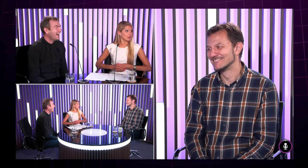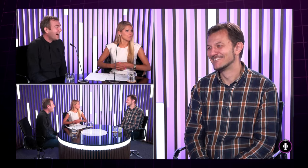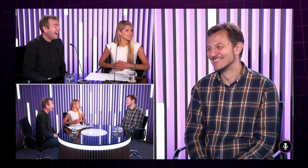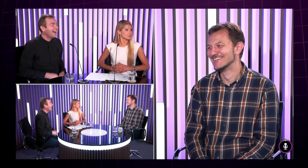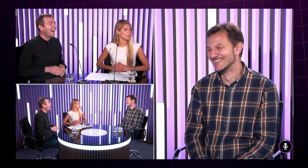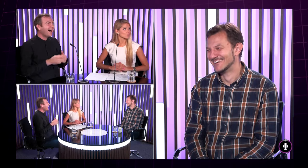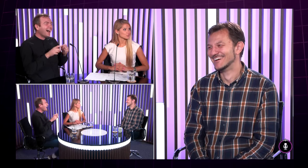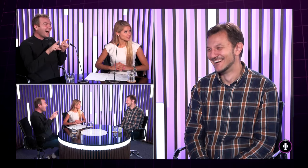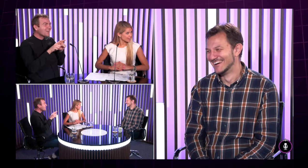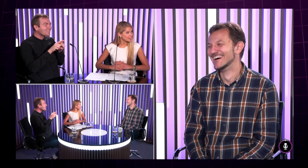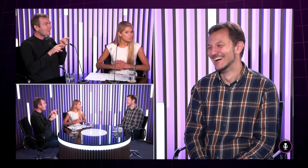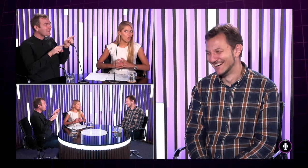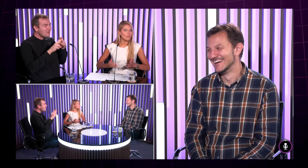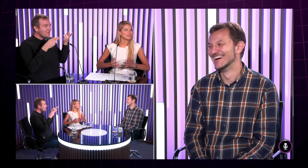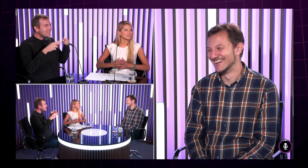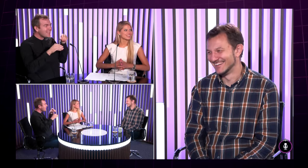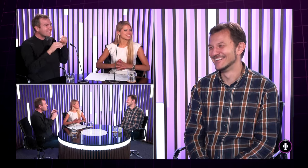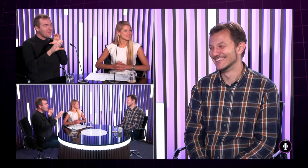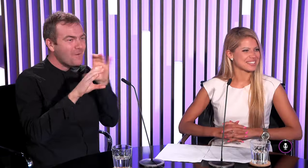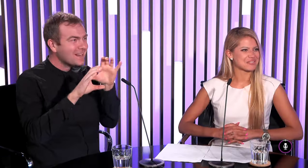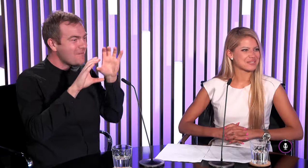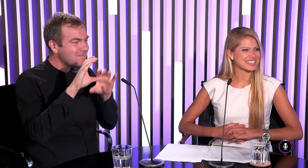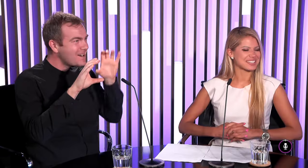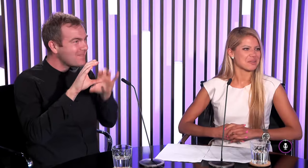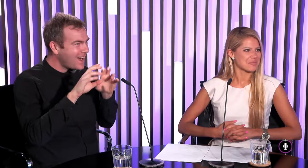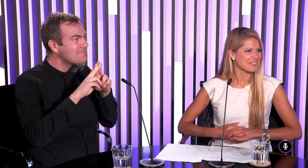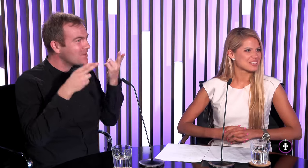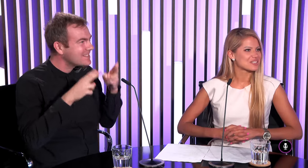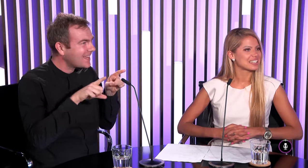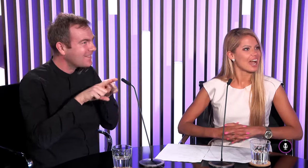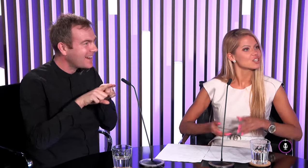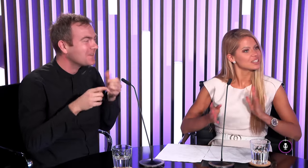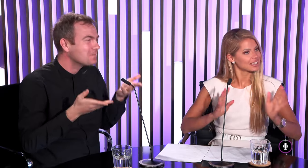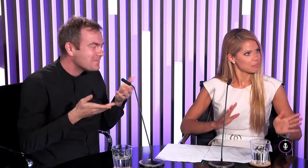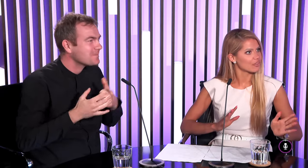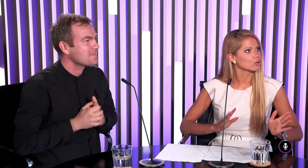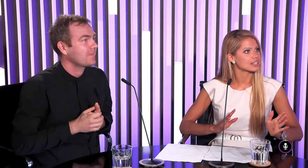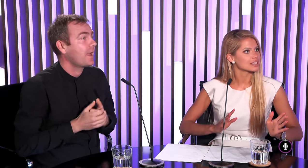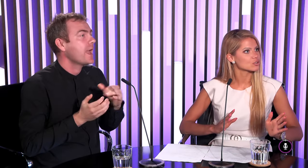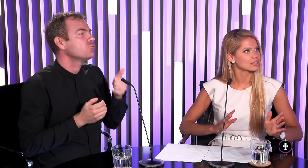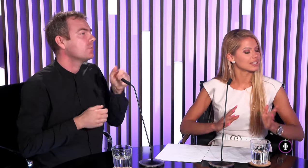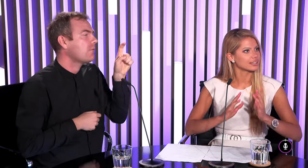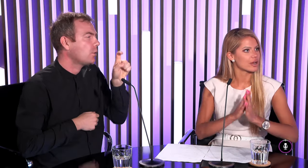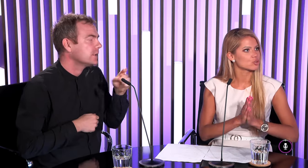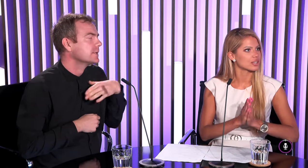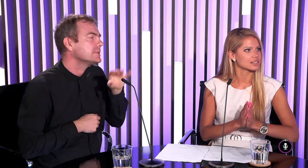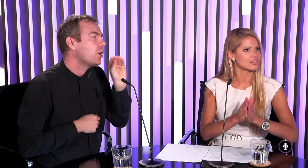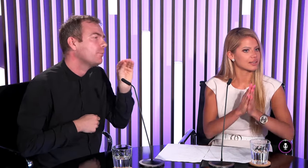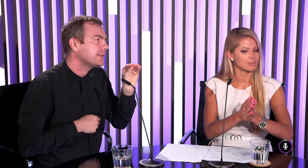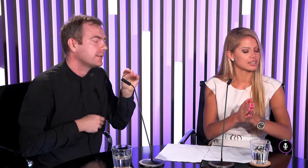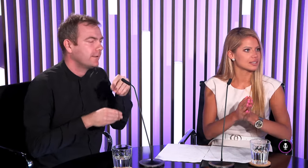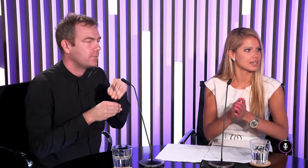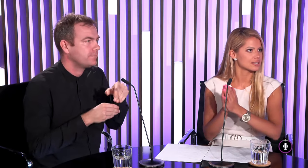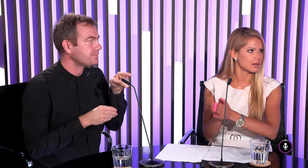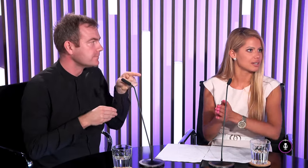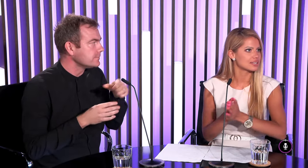teda tak aj u vás môže doť s nejakému omylu, takto nechcenému sme sa teda práve dozvedeli. A ešte teda k tej prvej otázke, čo sa týka teda naučenia, keď ste